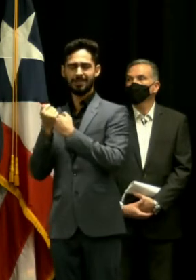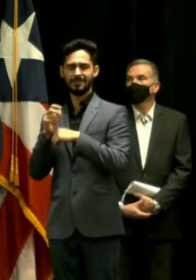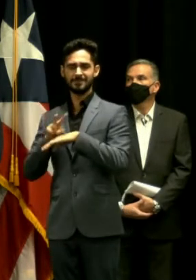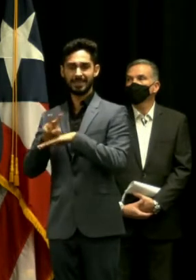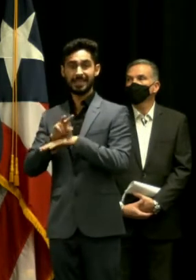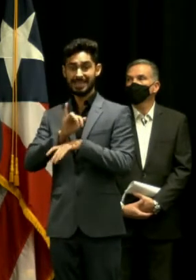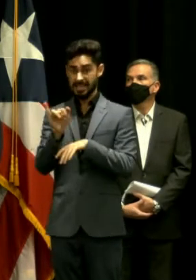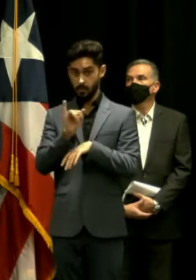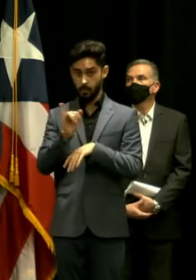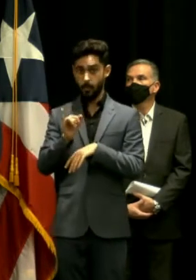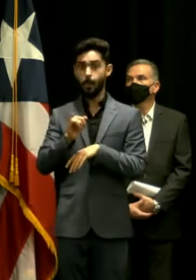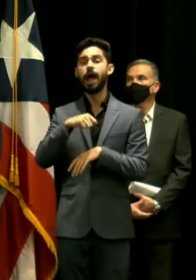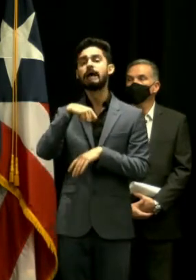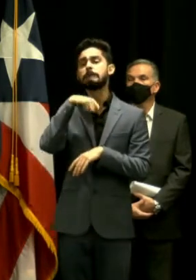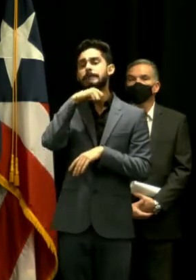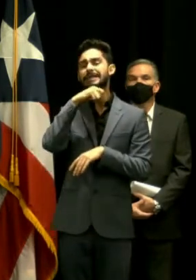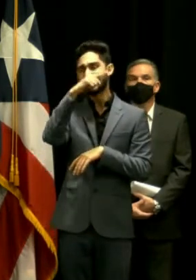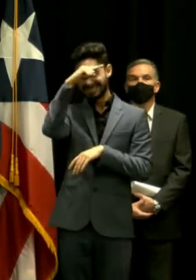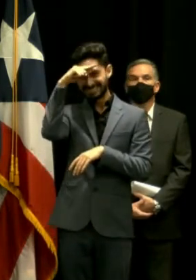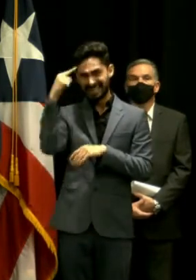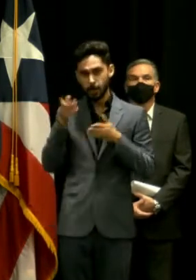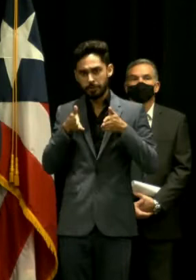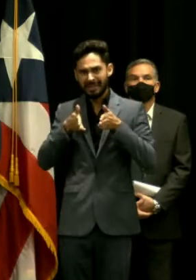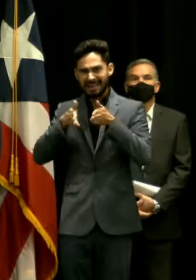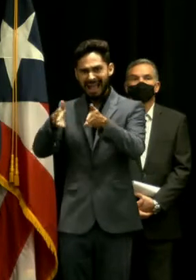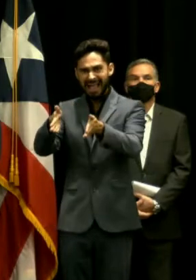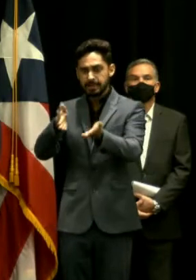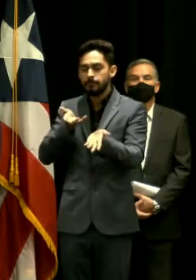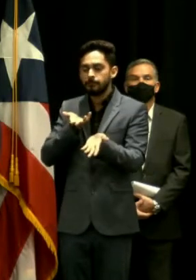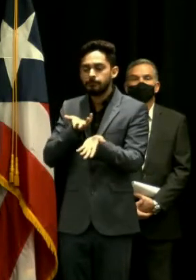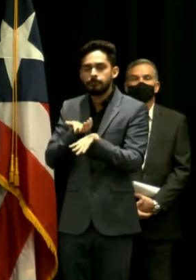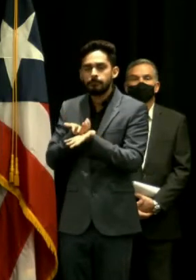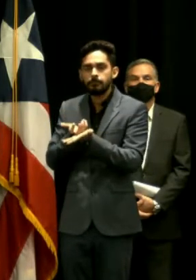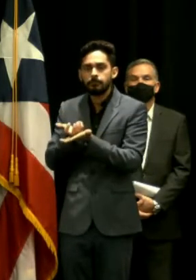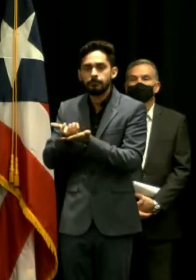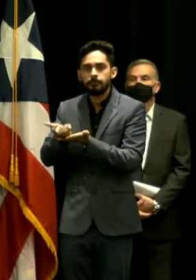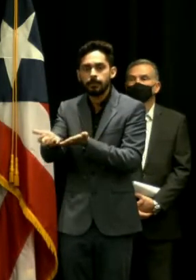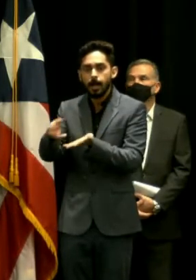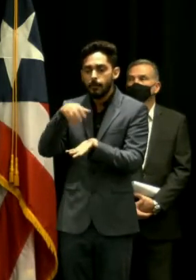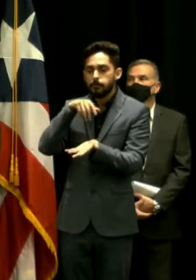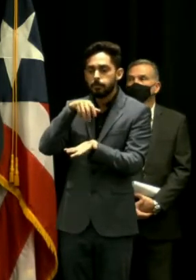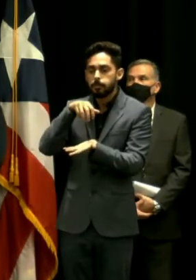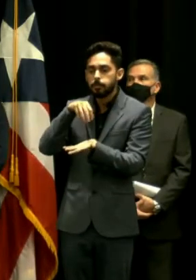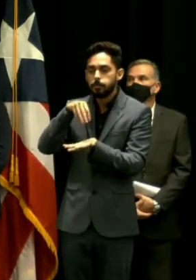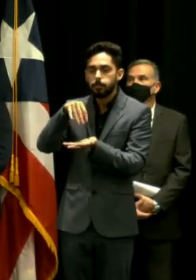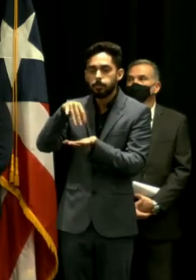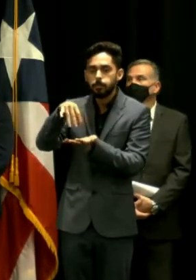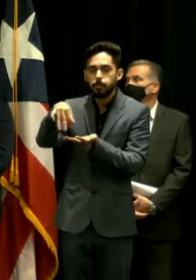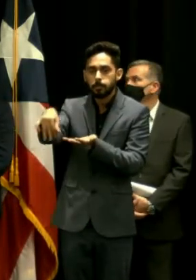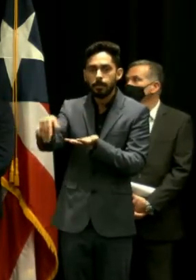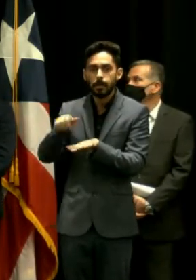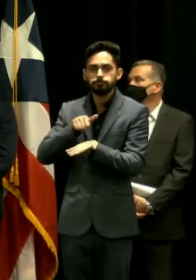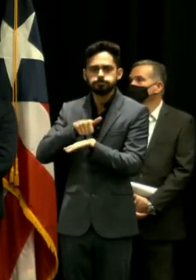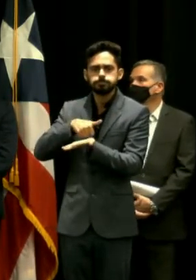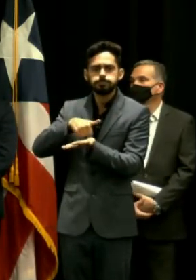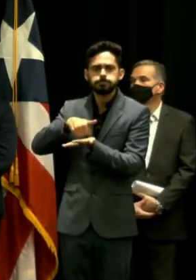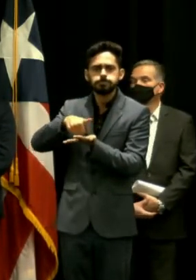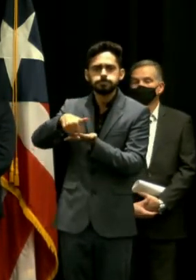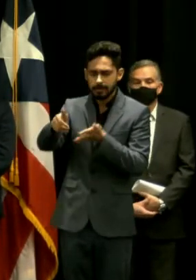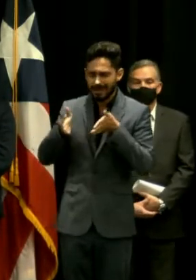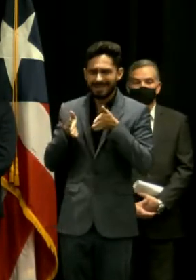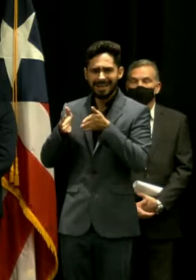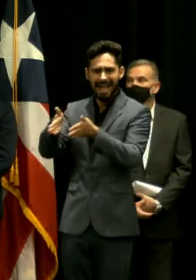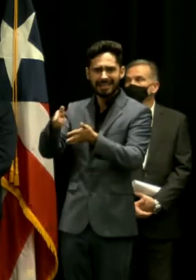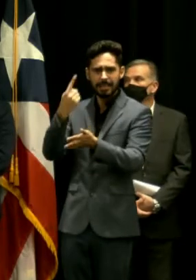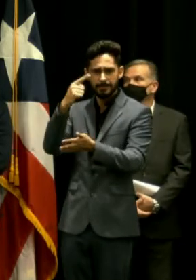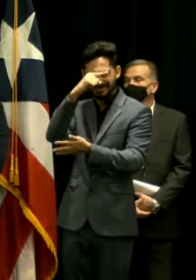carreteras me consta que el departamento de transportación ha estado allí con equipos asfaltando y le digo le pido al